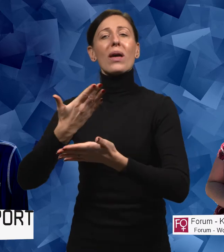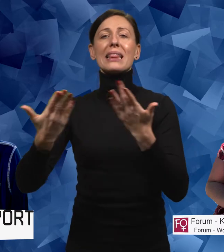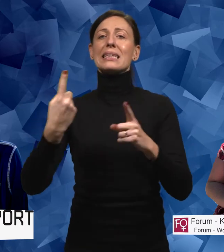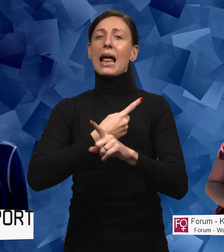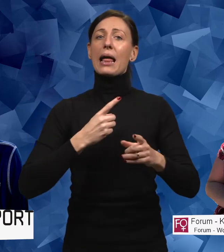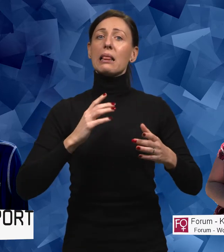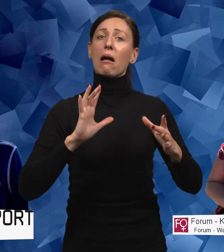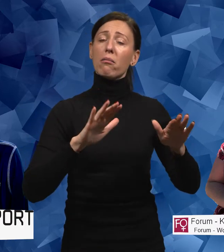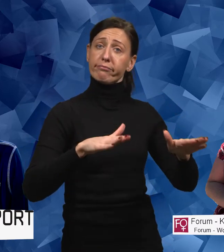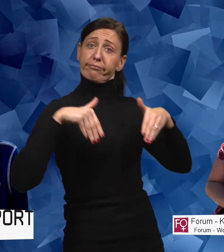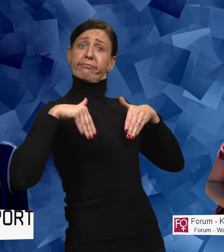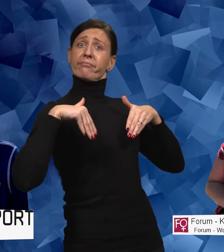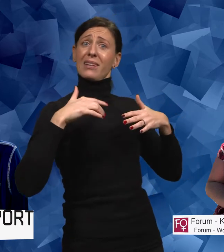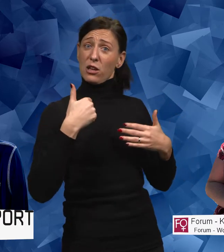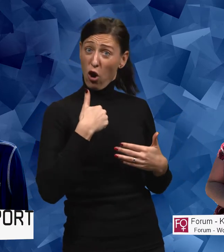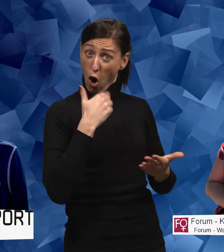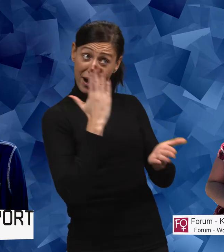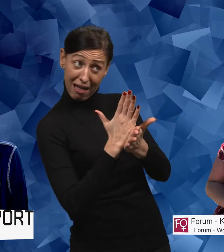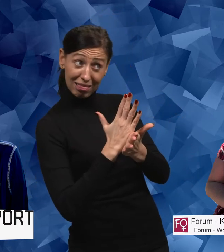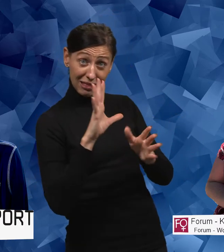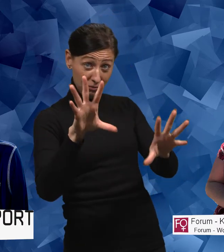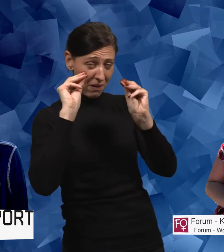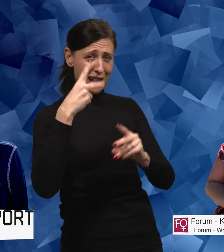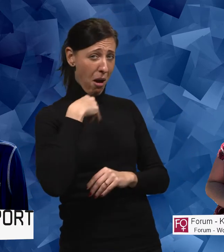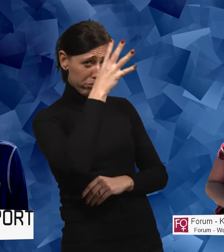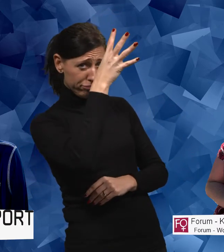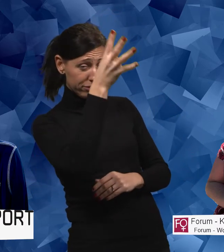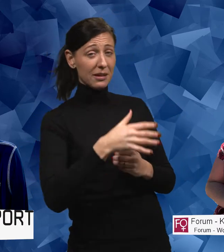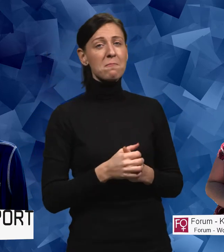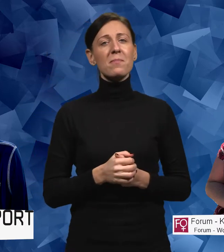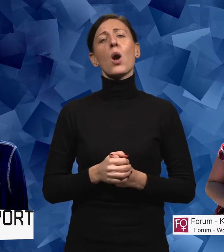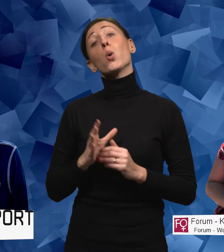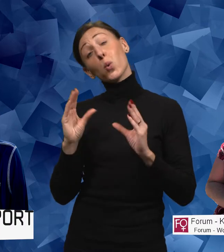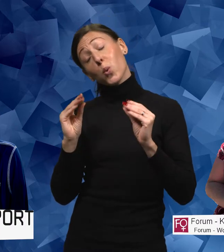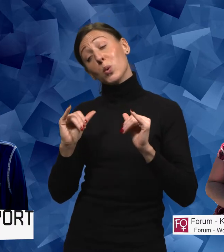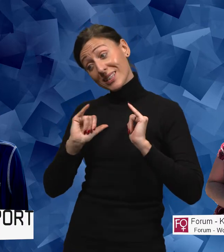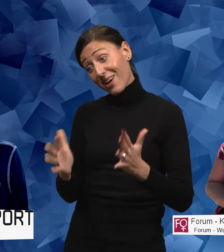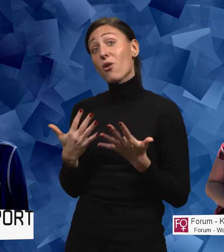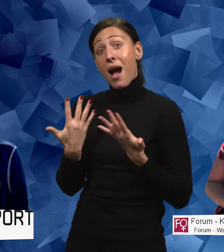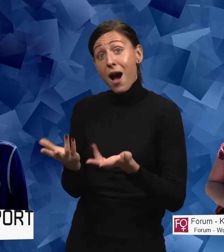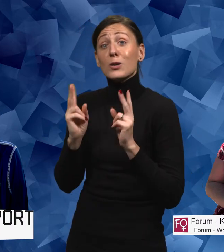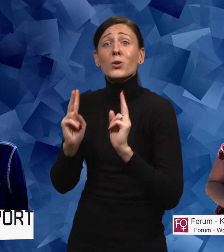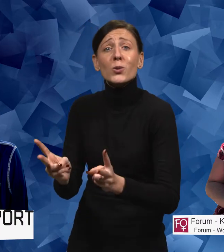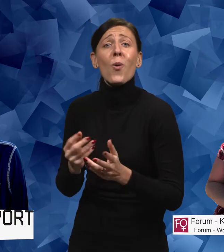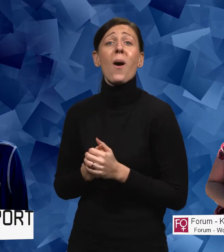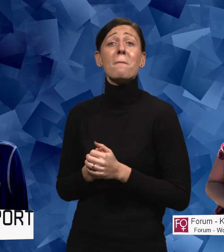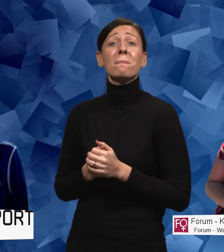ifrån. Har jag rätt i min nya aktagelse? Rent anekdotisk. Jo men visst är det så. Över huvud taget